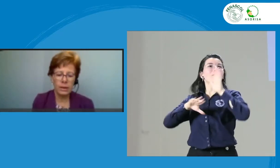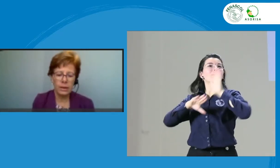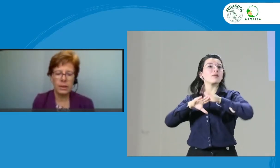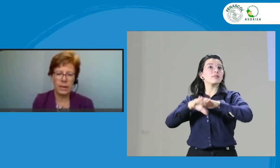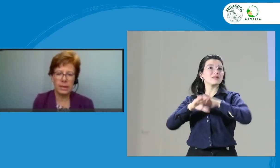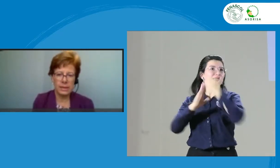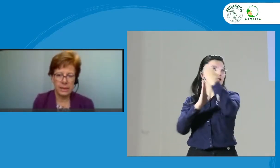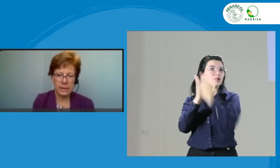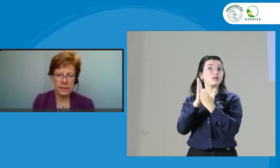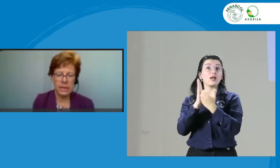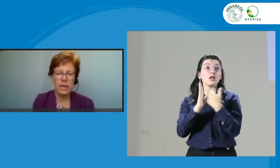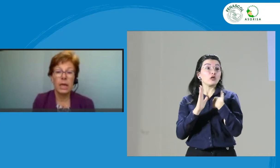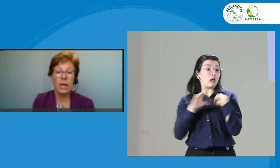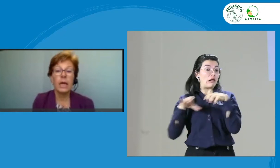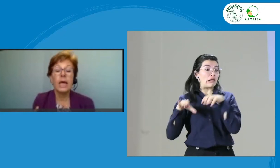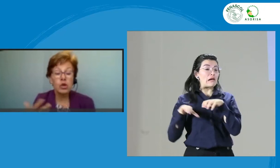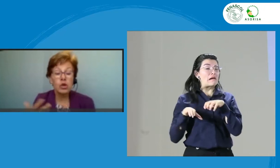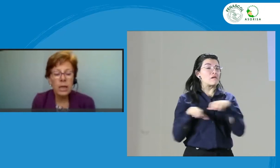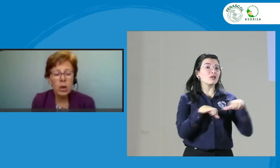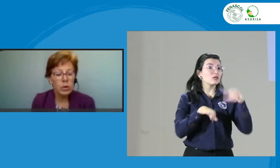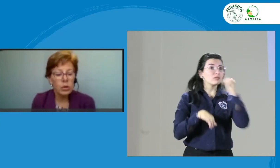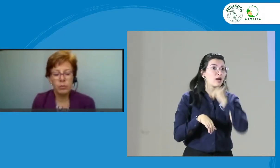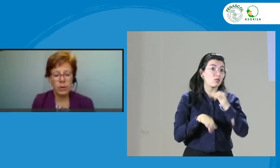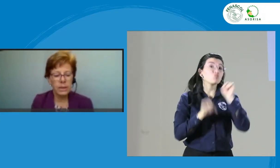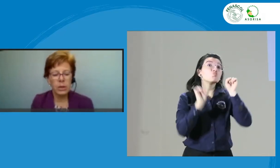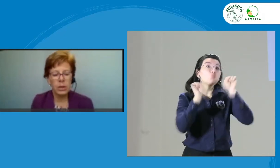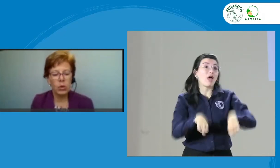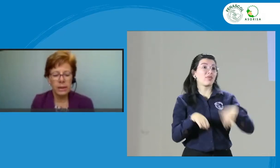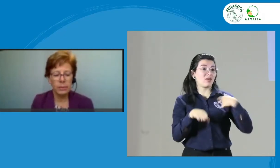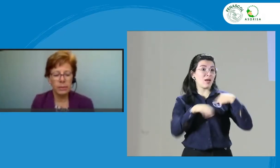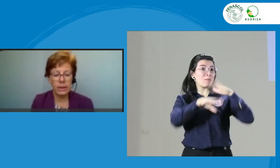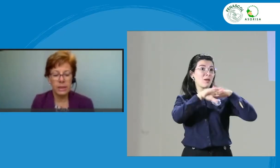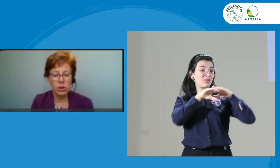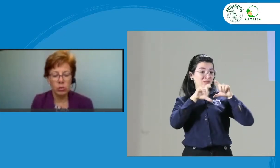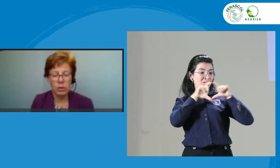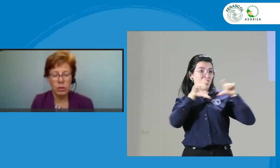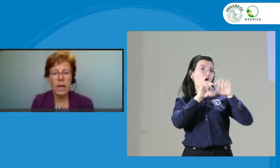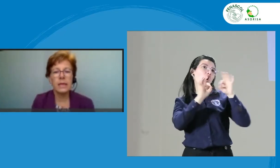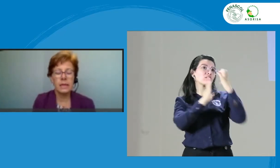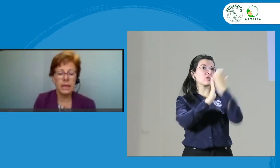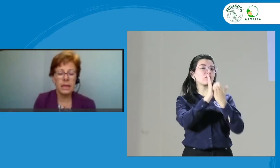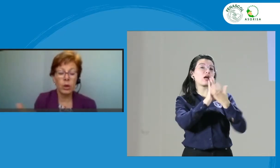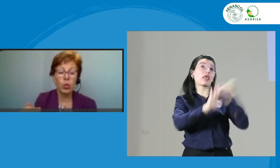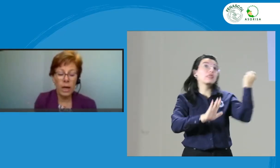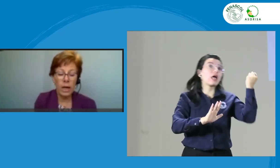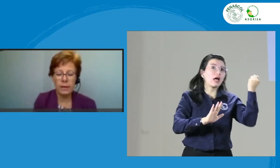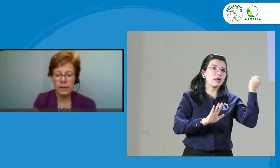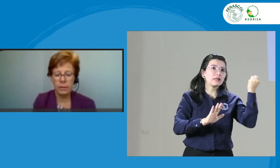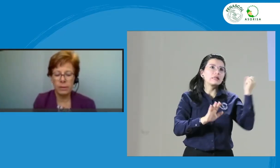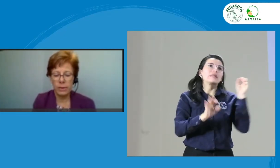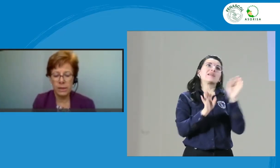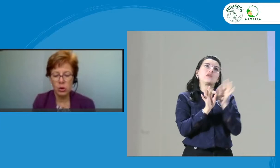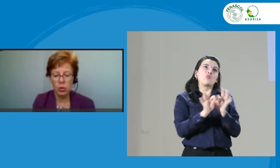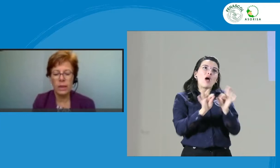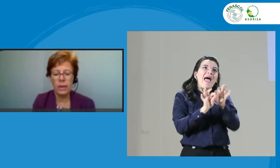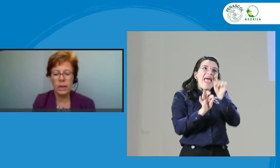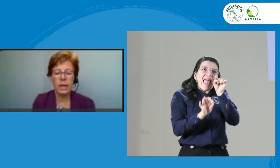quitar la licencia. Eso es algo a lo que se puede llegar con la interpretación. A regular la interpretación, a crear un